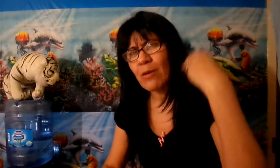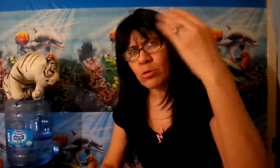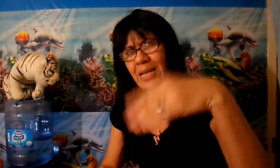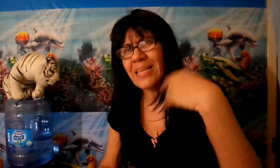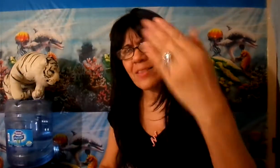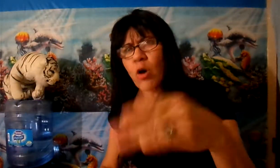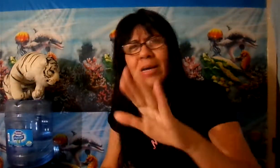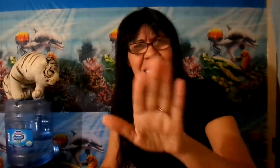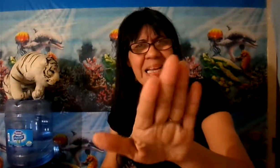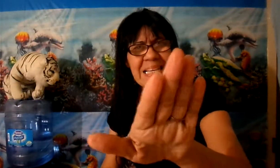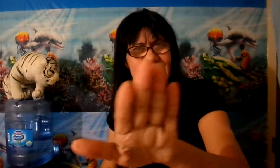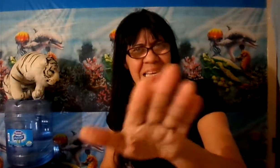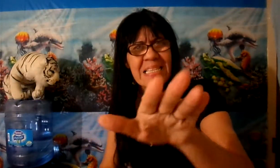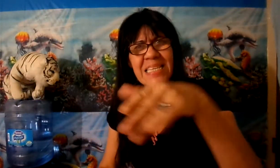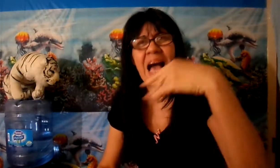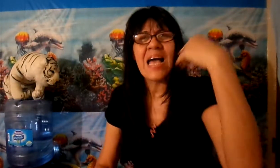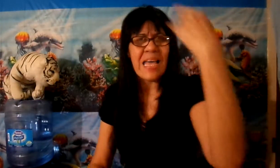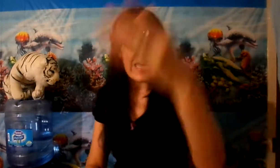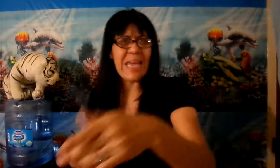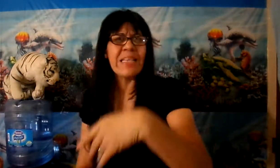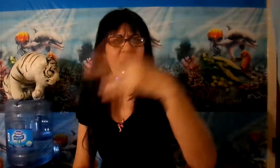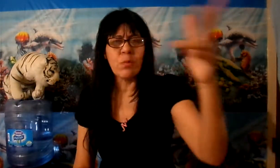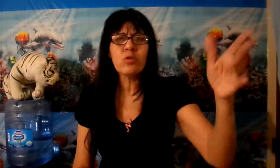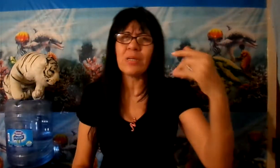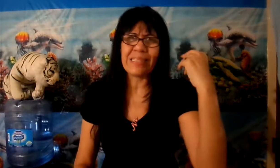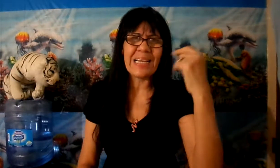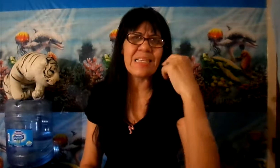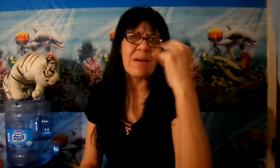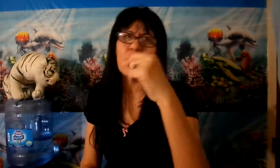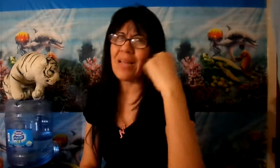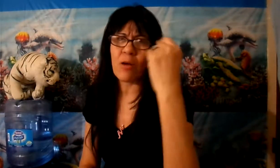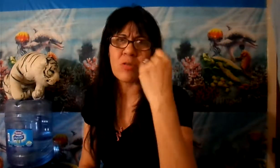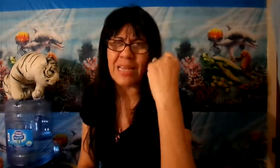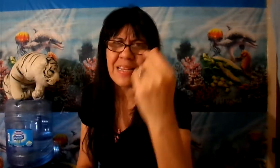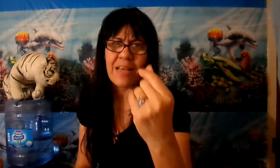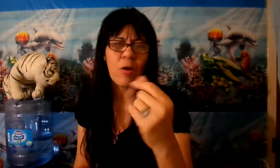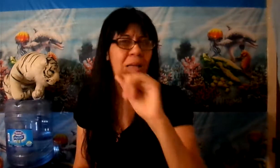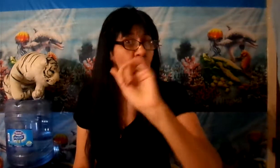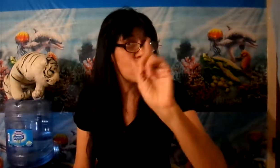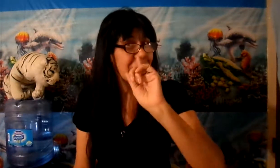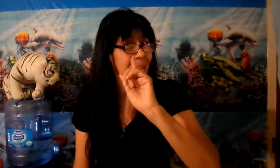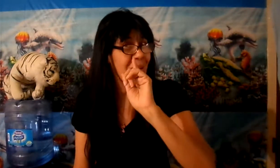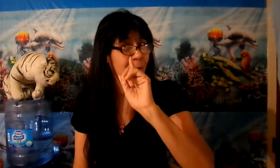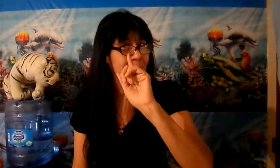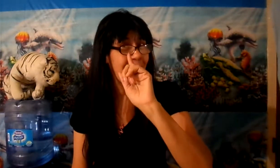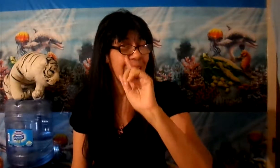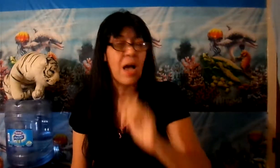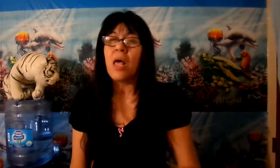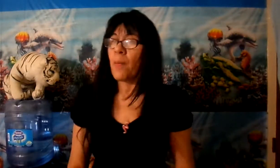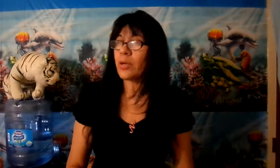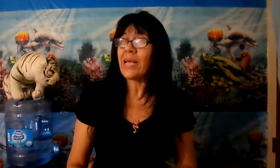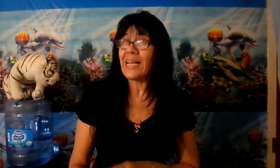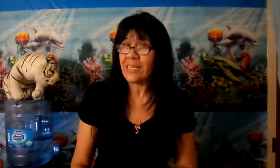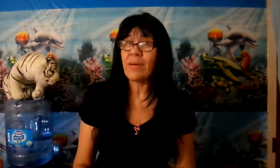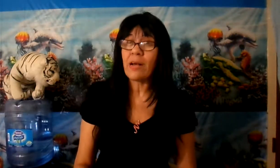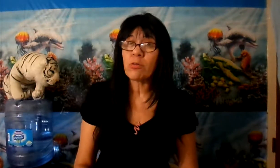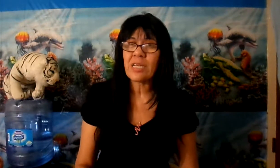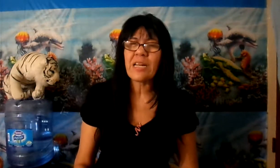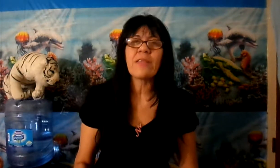contraria a Dios? Y la ciencia en el mundo le está llevando la contraria a Dios. A Dios no se le lleva la contraria porque es que le lleve la contraria a